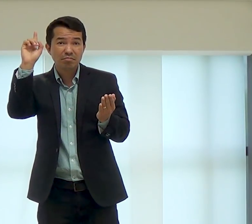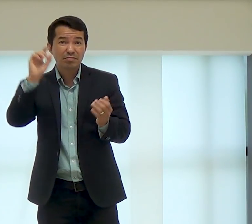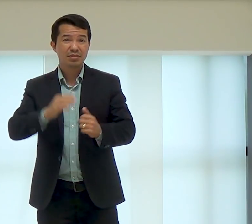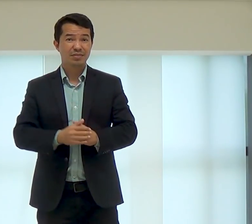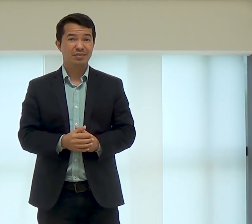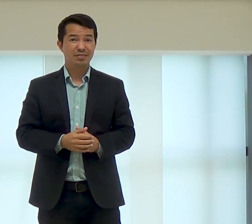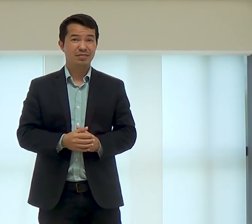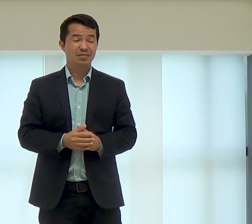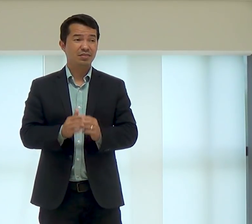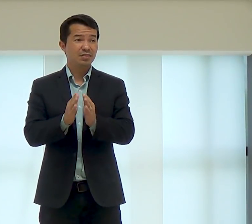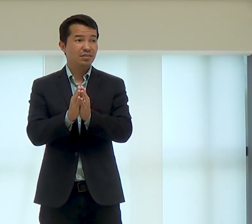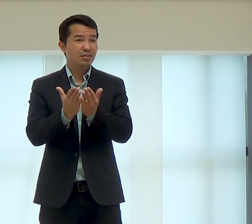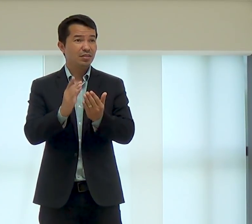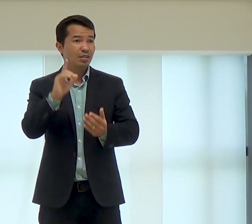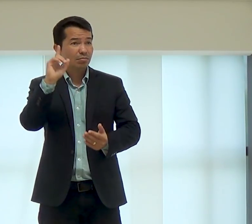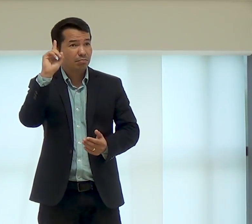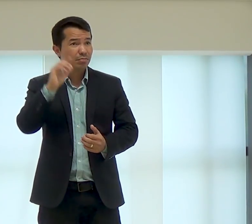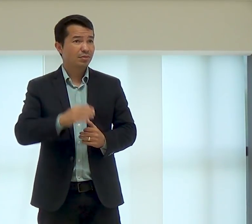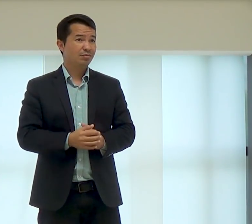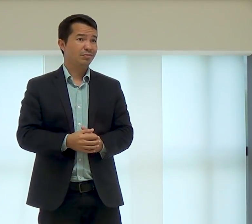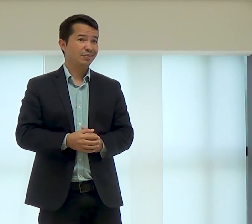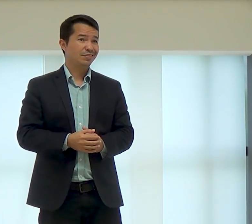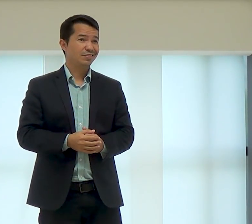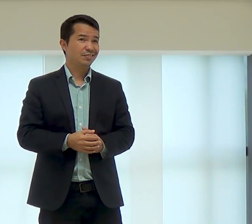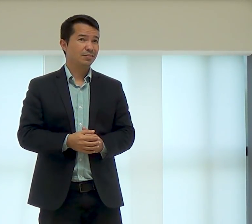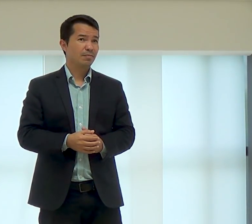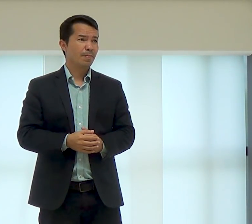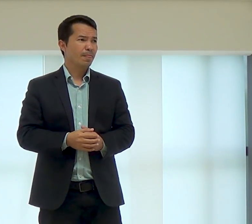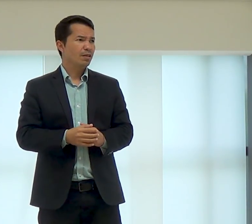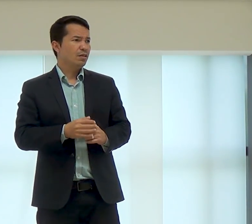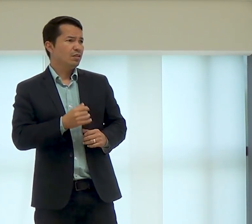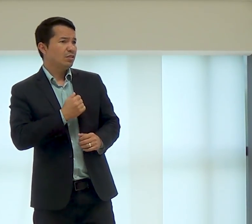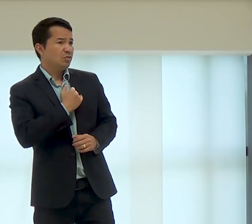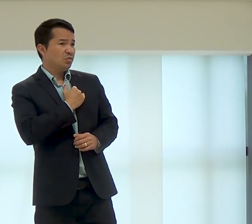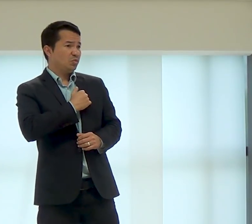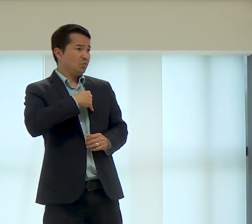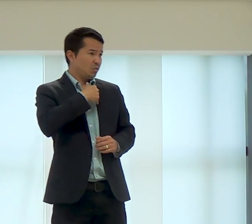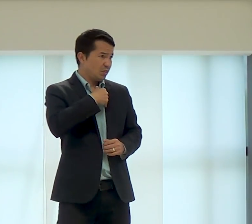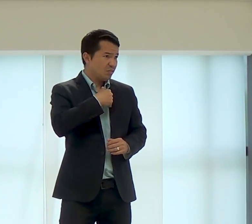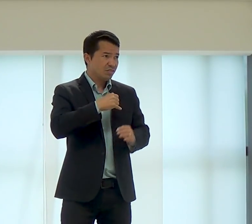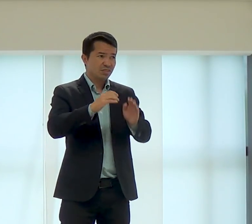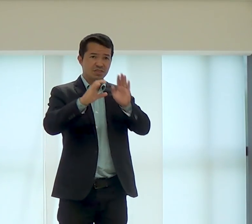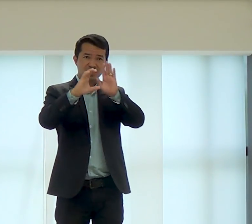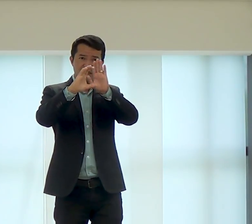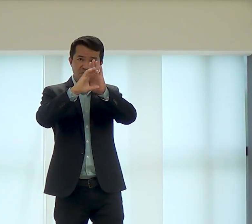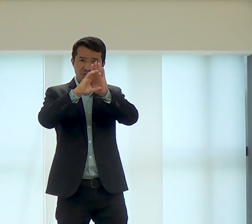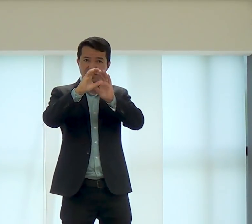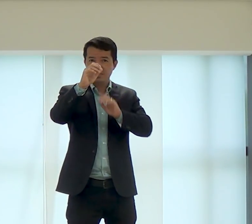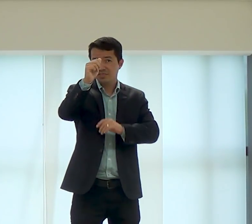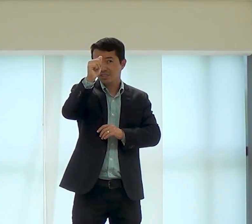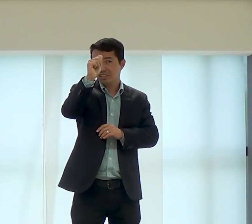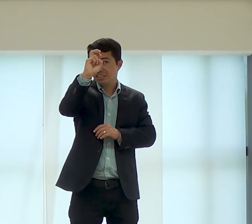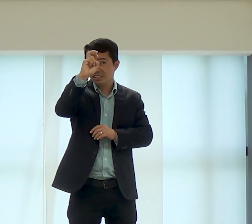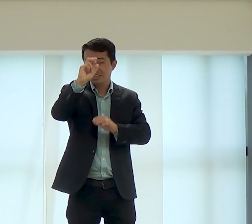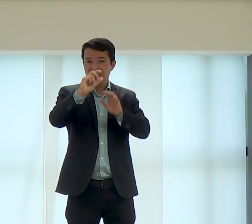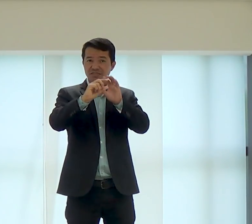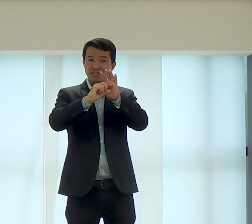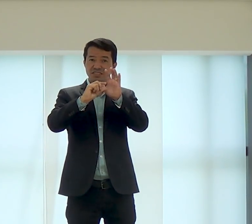A segunda, segundo exercício, então, que nos leva à obediência, é lemos a Palavra de Deus,